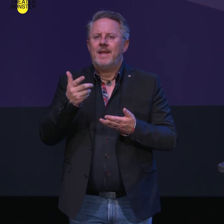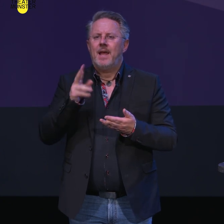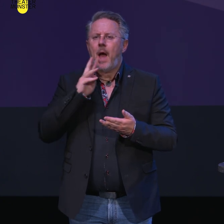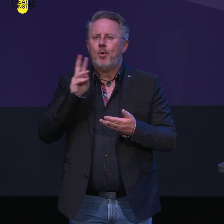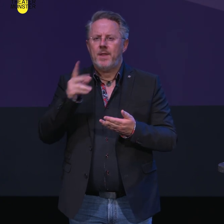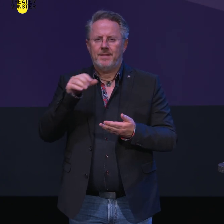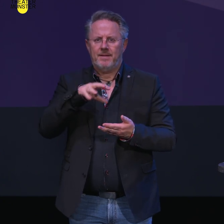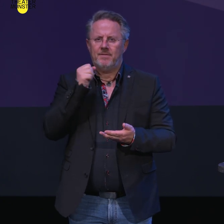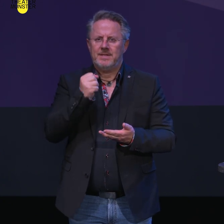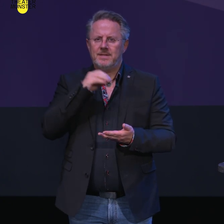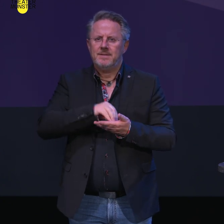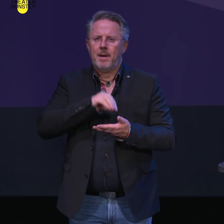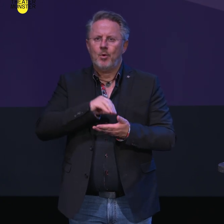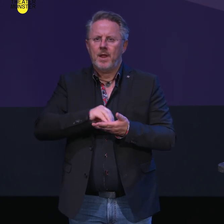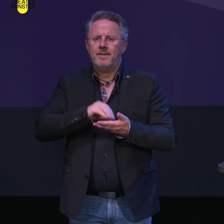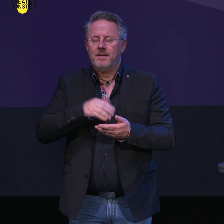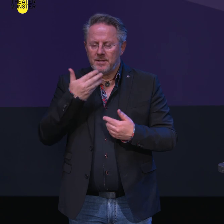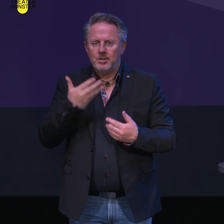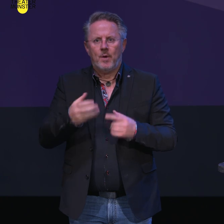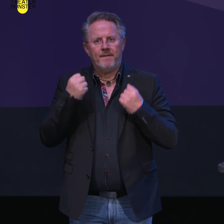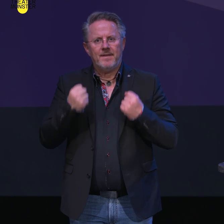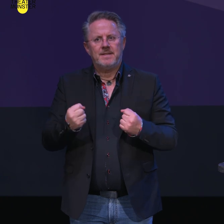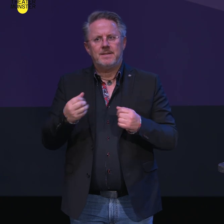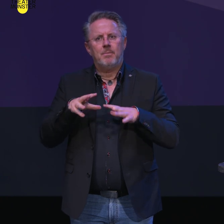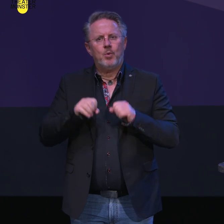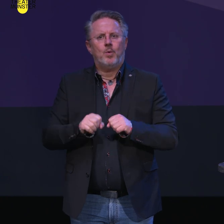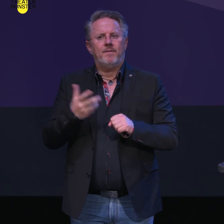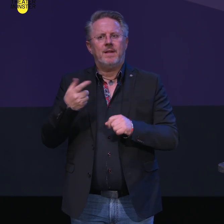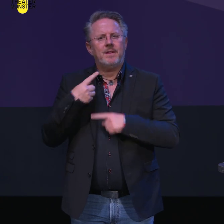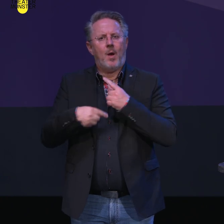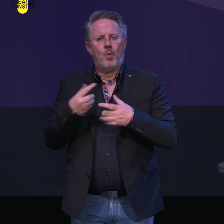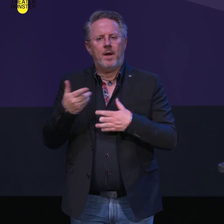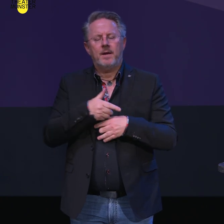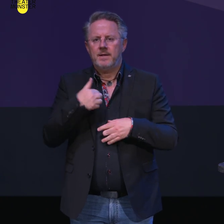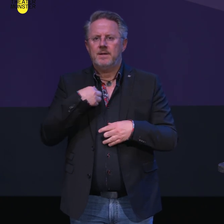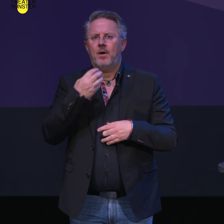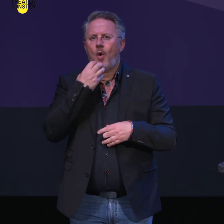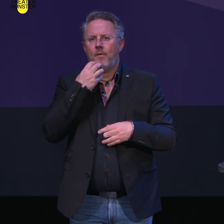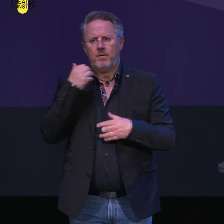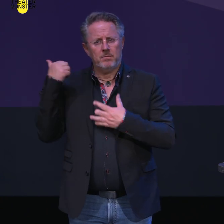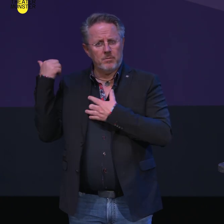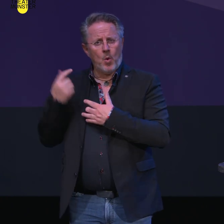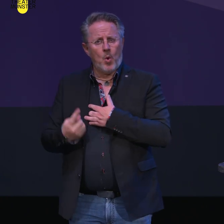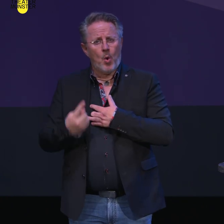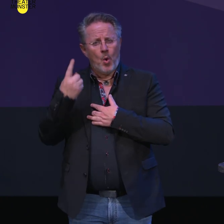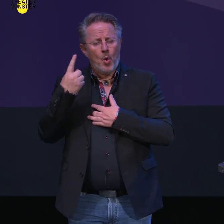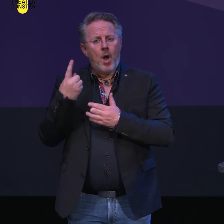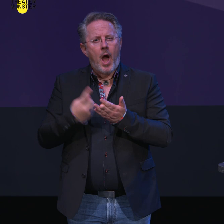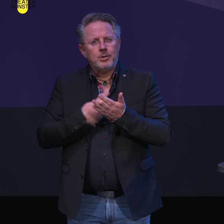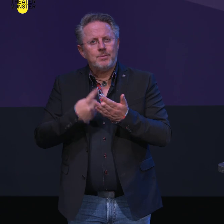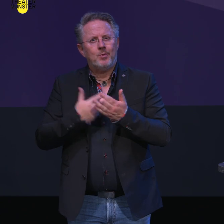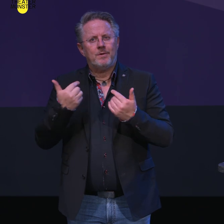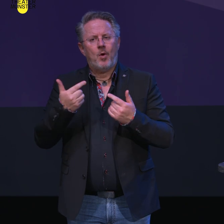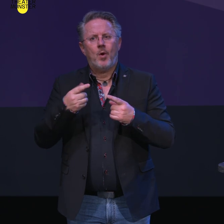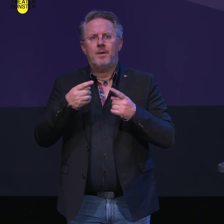Jetzt natürlich mit diesem doch sehr, auch du aus meiner Sicht auch sehr anspruchsvollen Spiel